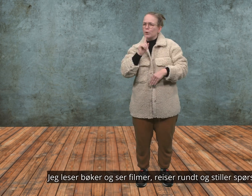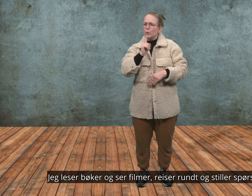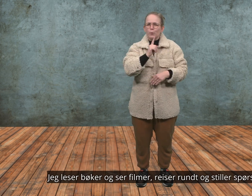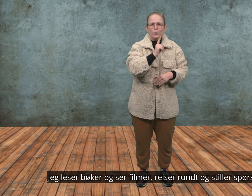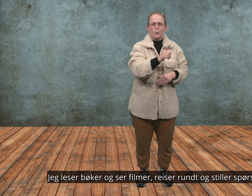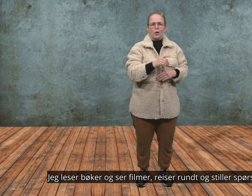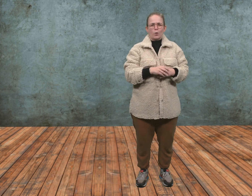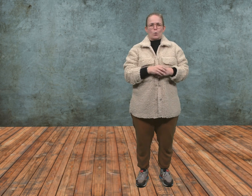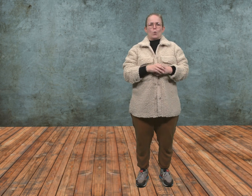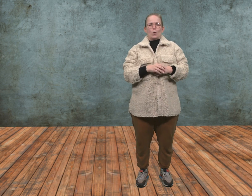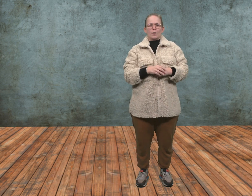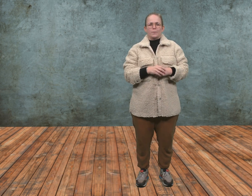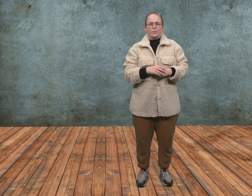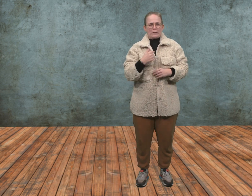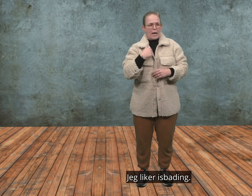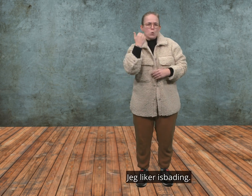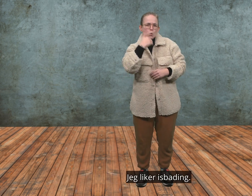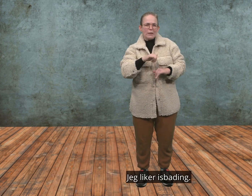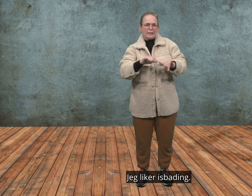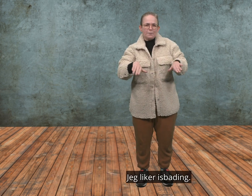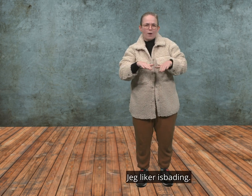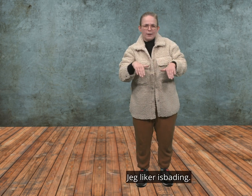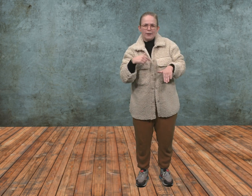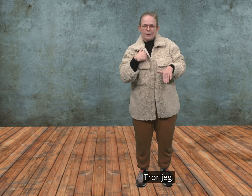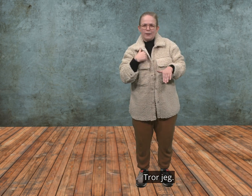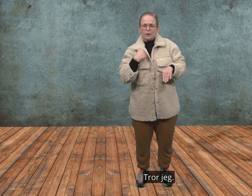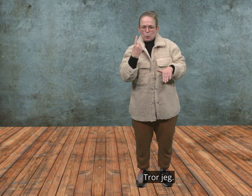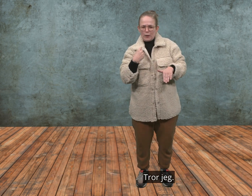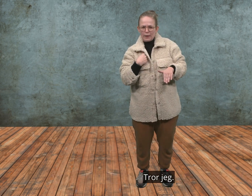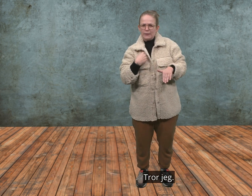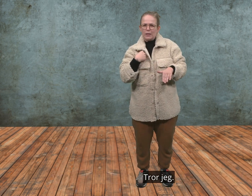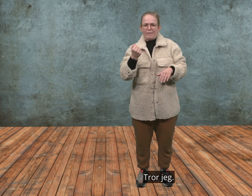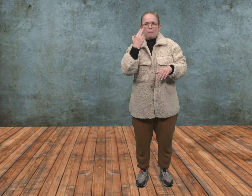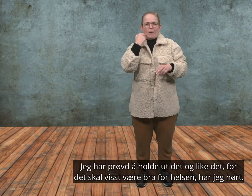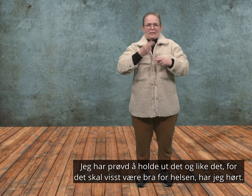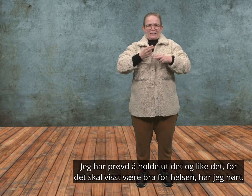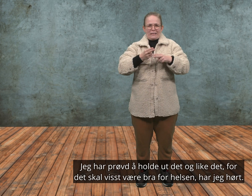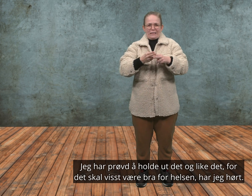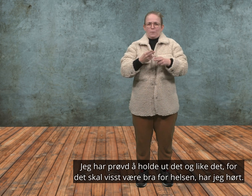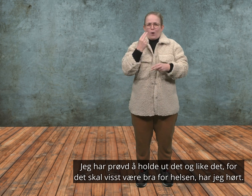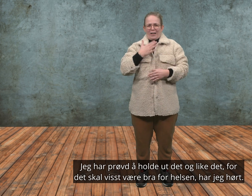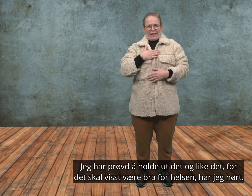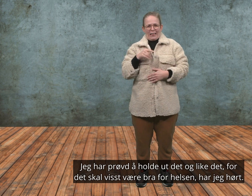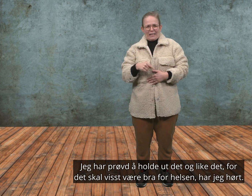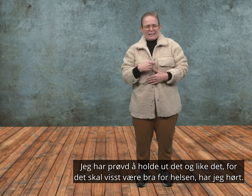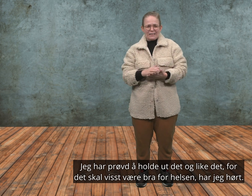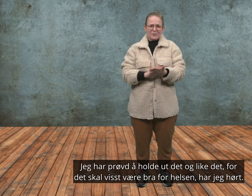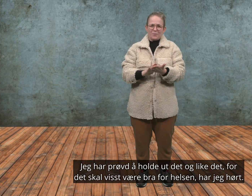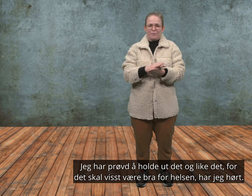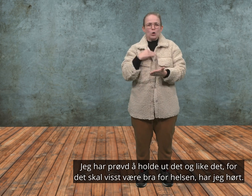filmer, reiser rundt og stiller spørsmål. Jeg liker isbading, tror jeg. Jeg har prøvd å holde ut det og like det, for